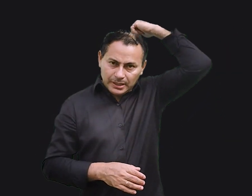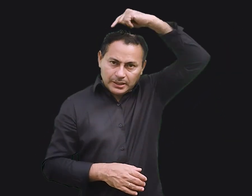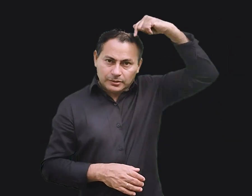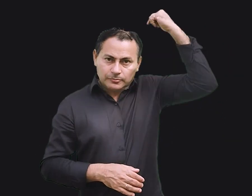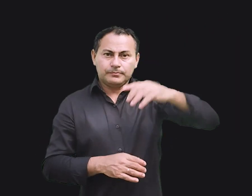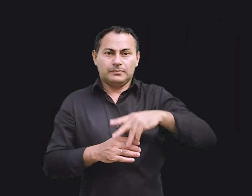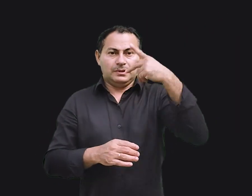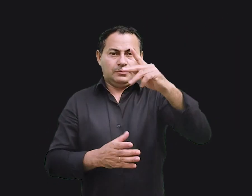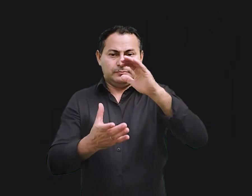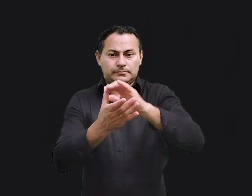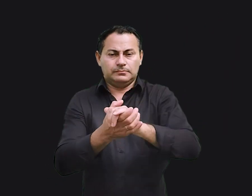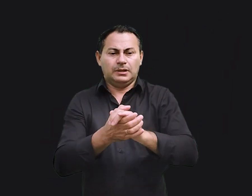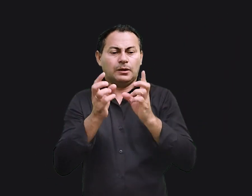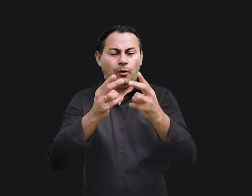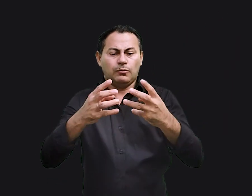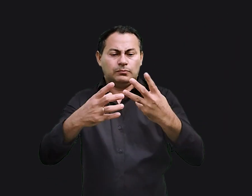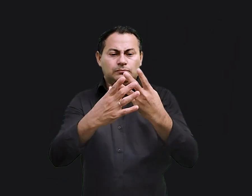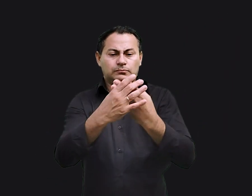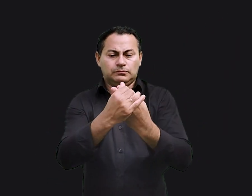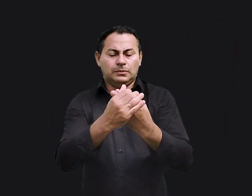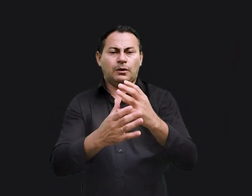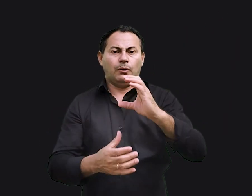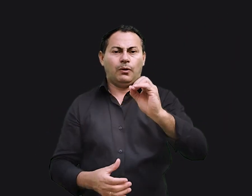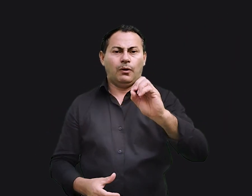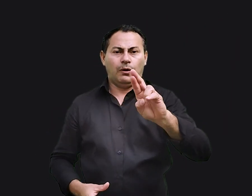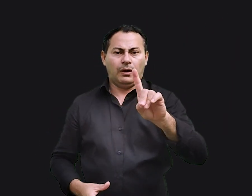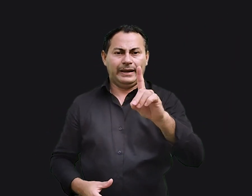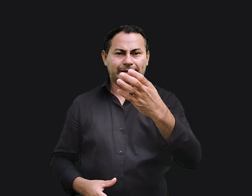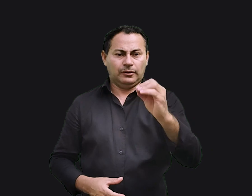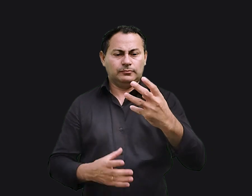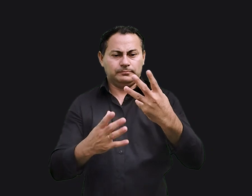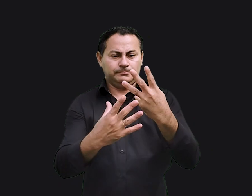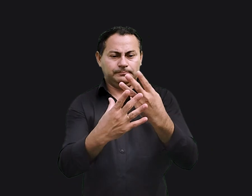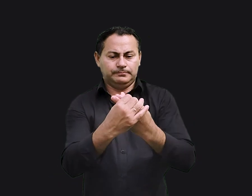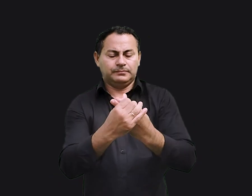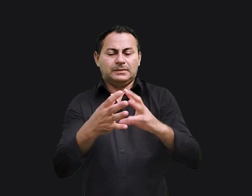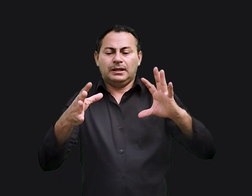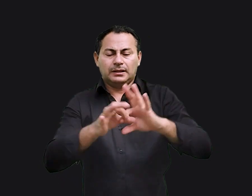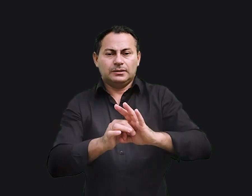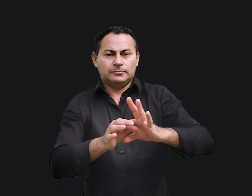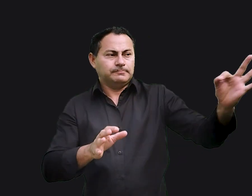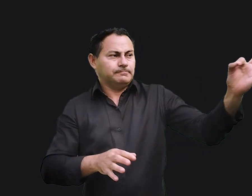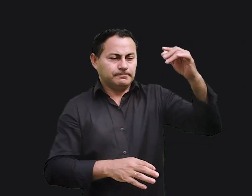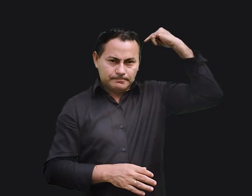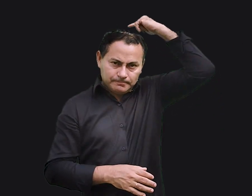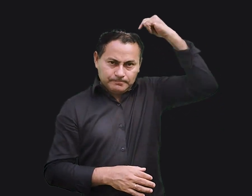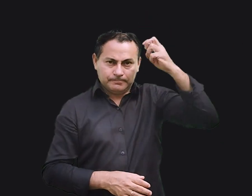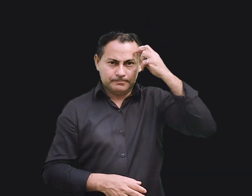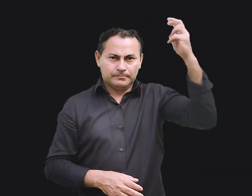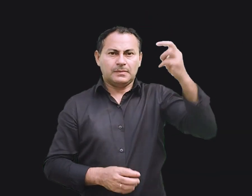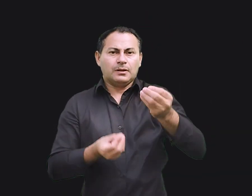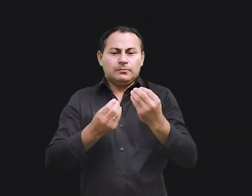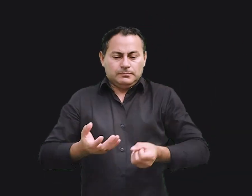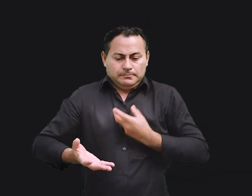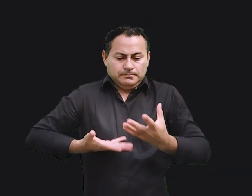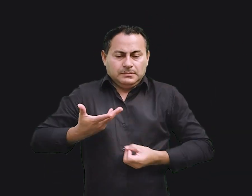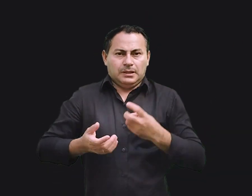O seu casamento será como um cordão de três dobras quando tiver a ligação espiritual e intelectual e como expressão das duas